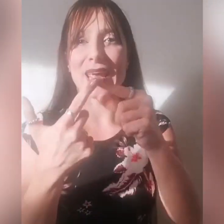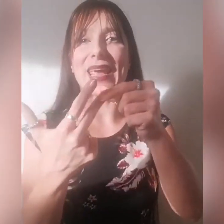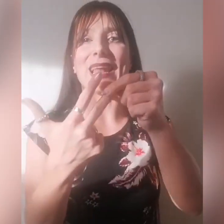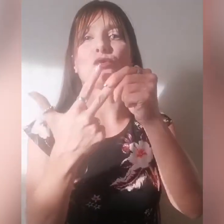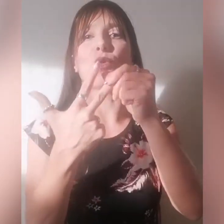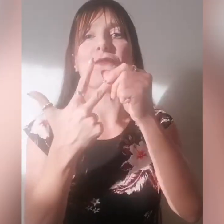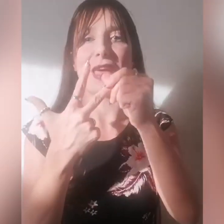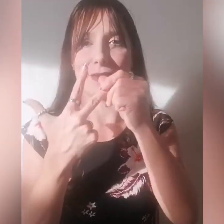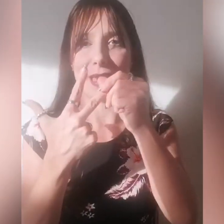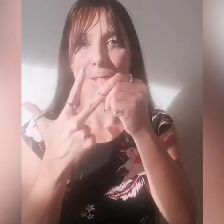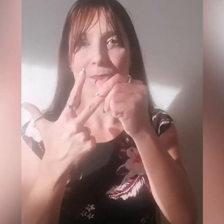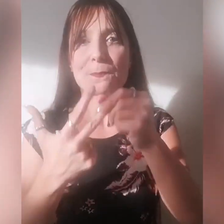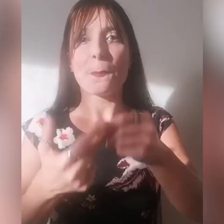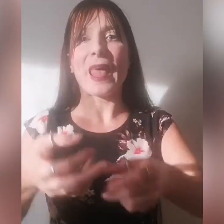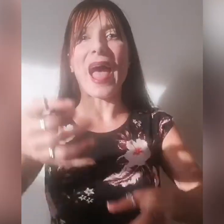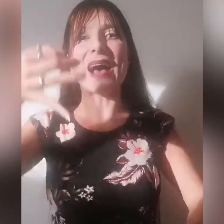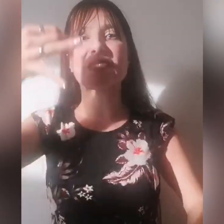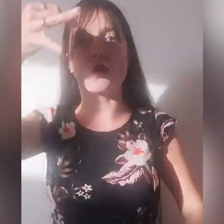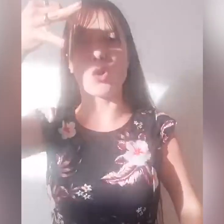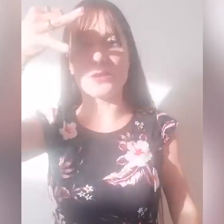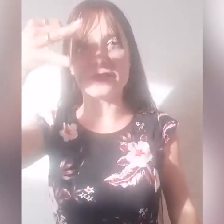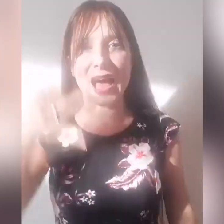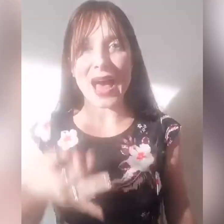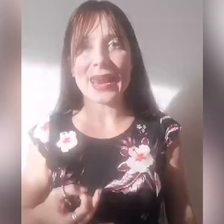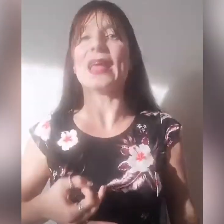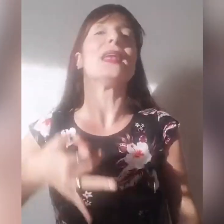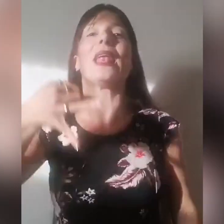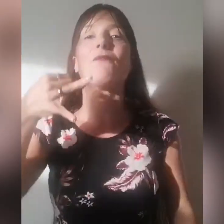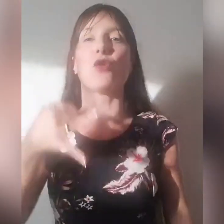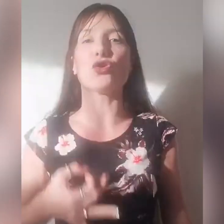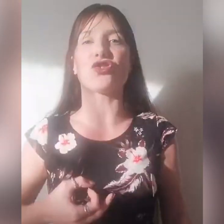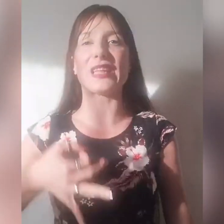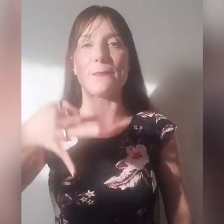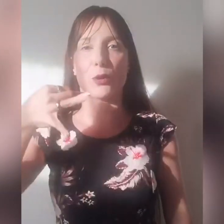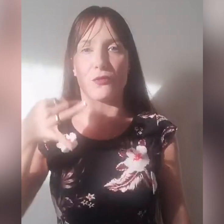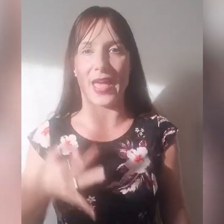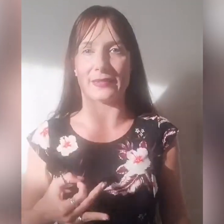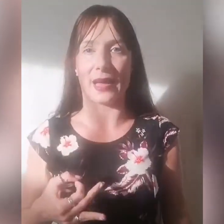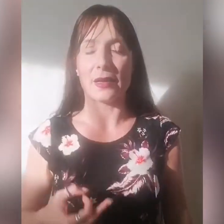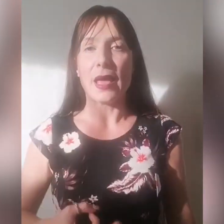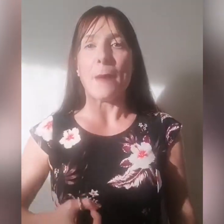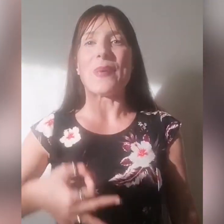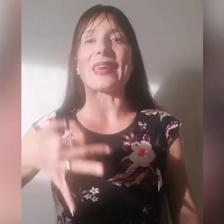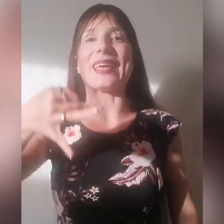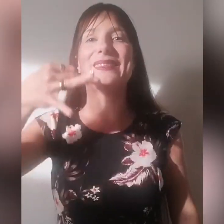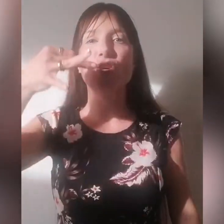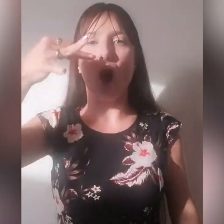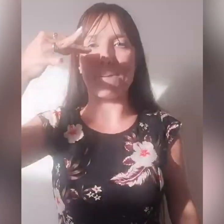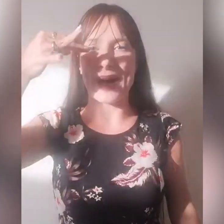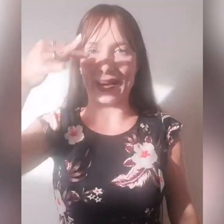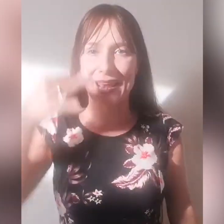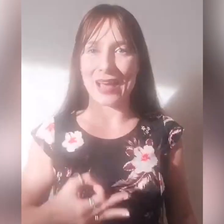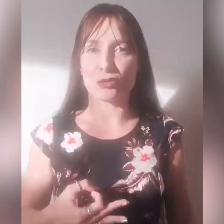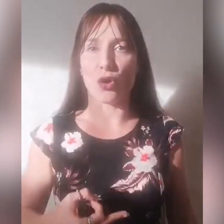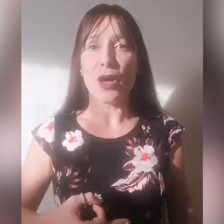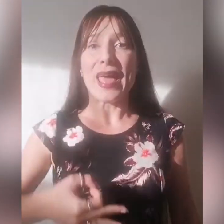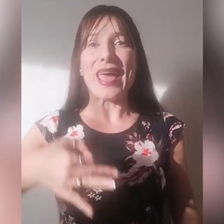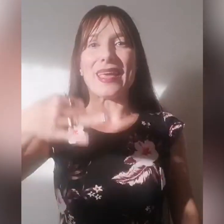e la tua fede, ascoltare la voce del profeta perché Dio ha parlato e